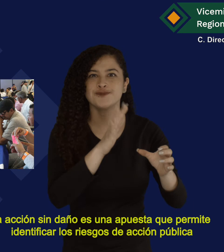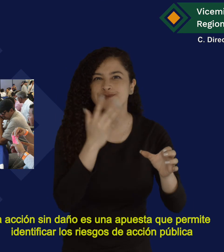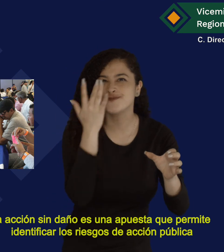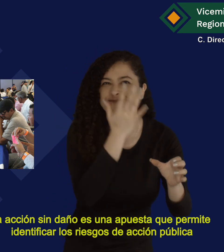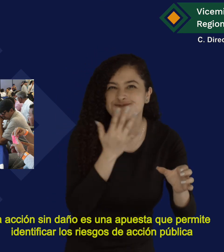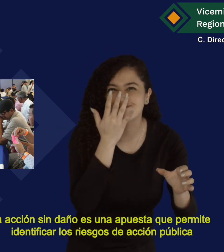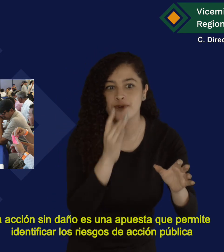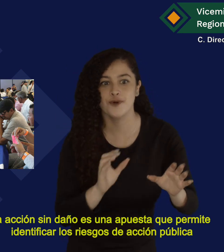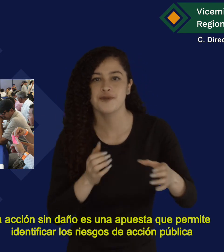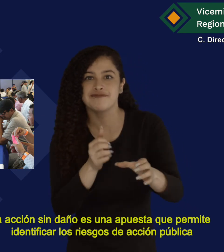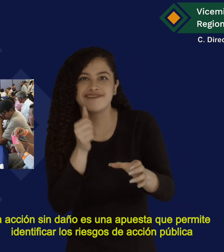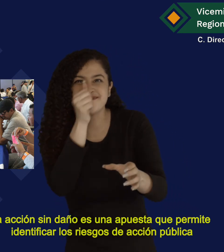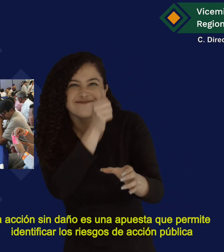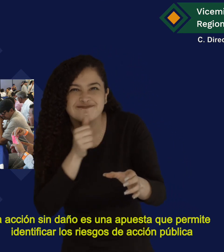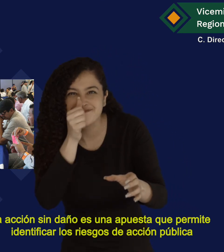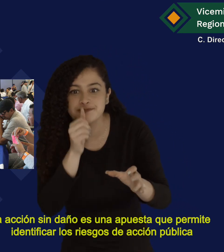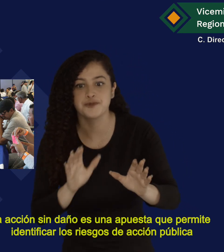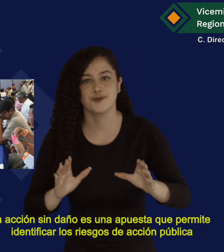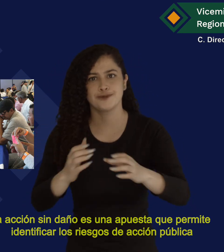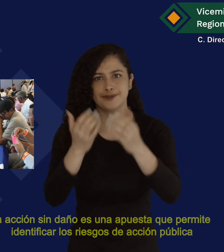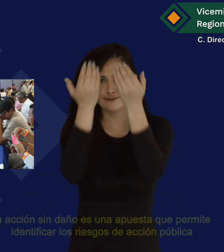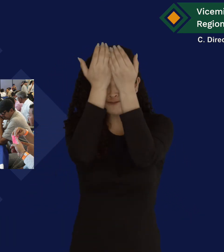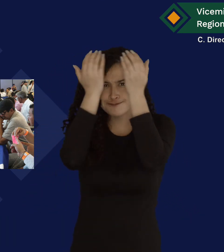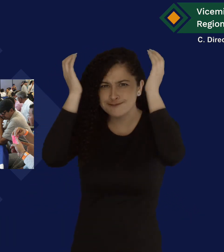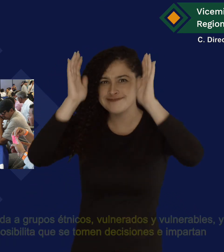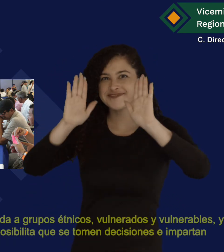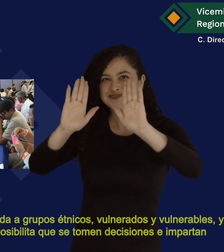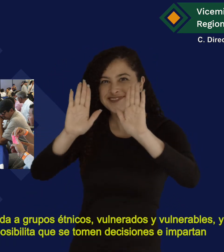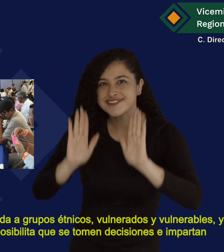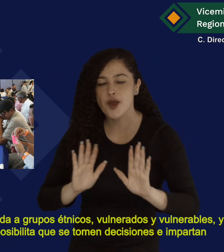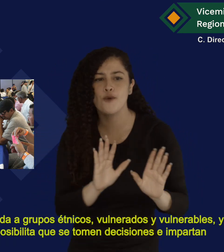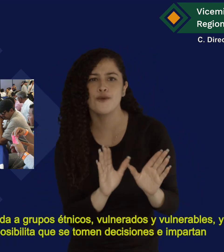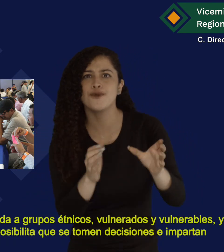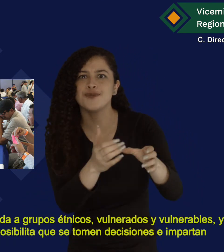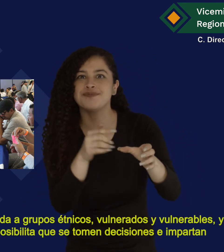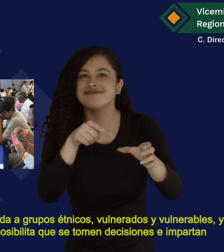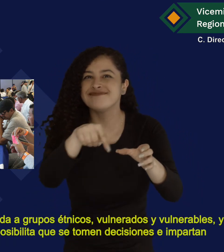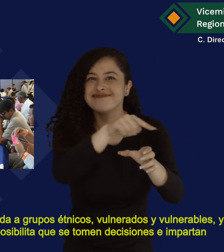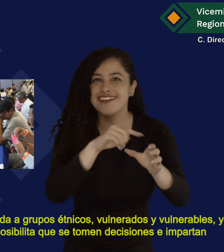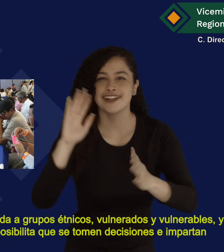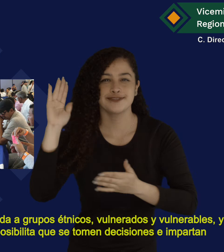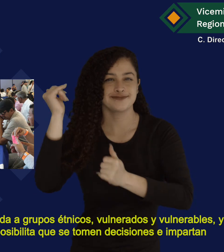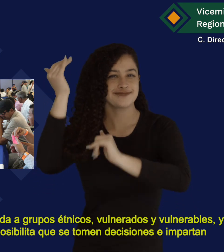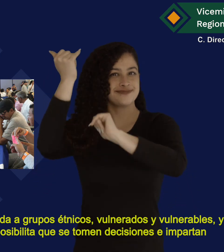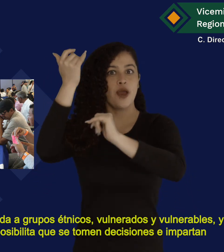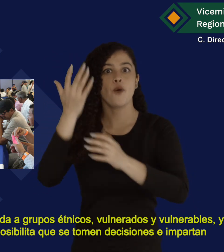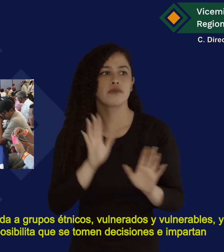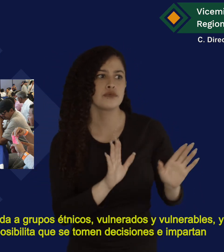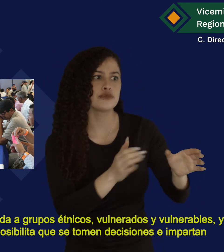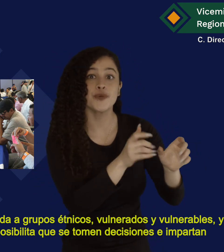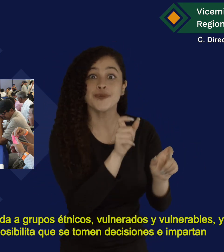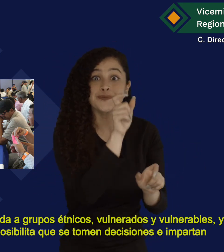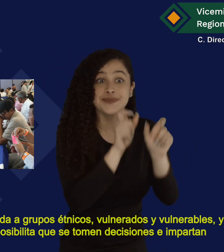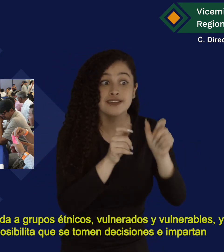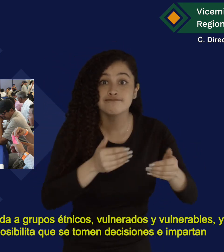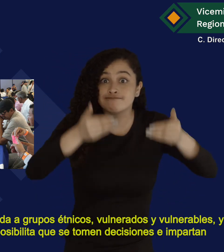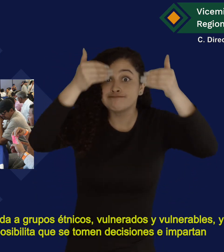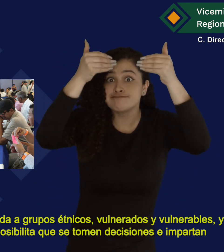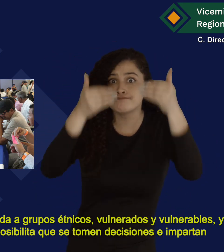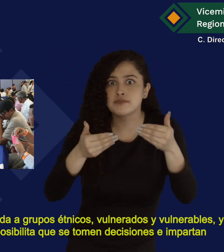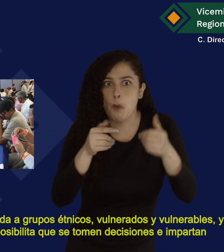riesgos de acción pública Dirigida a grupos étnicos vulnerados y vulnerables